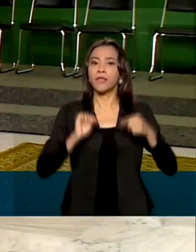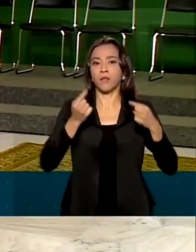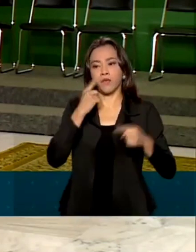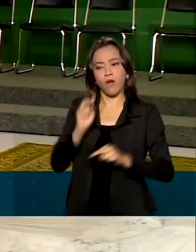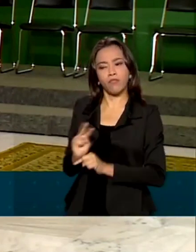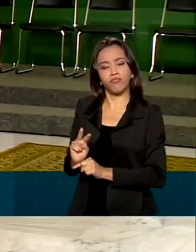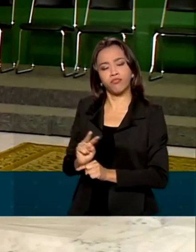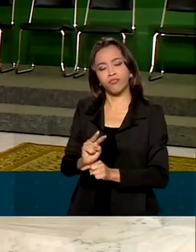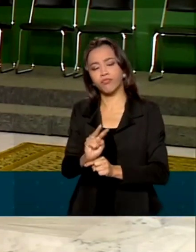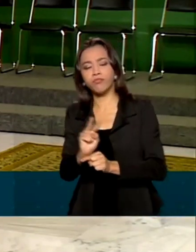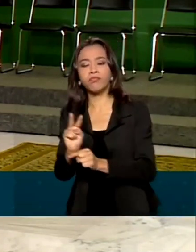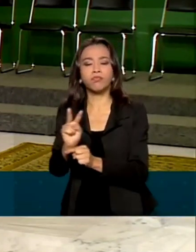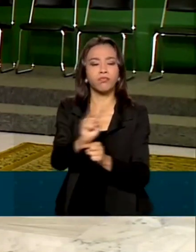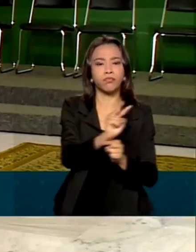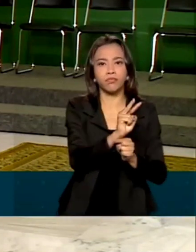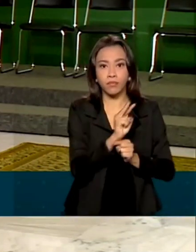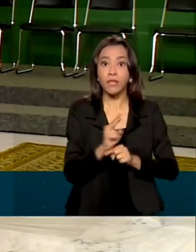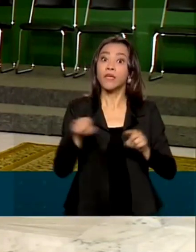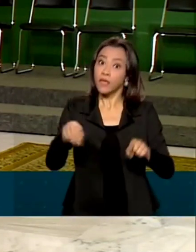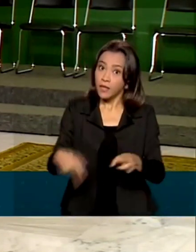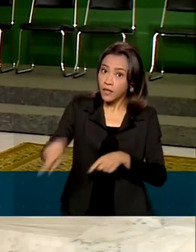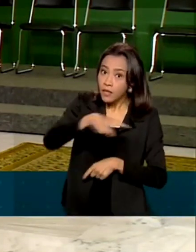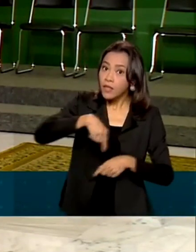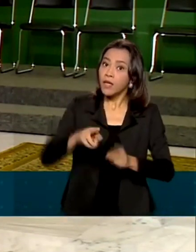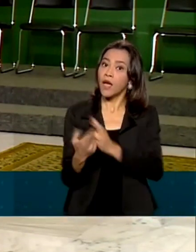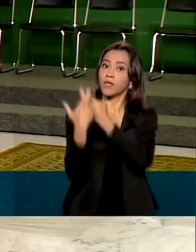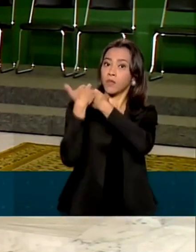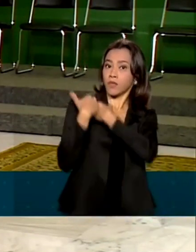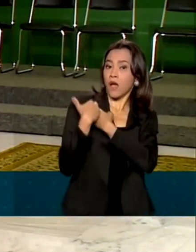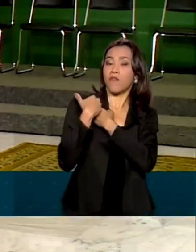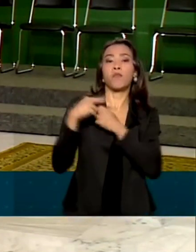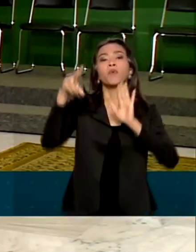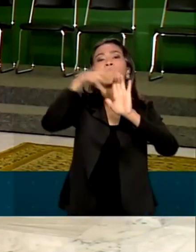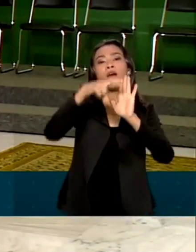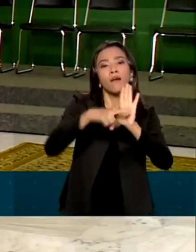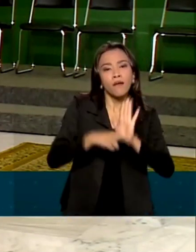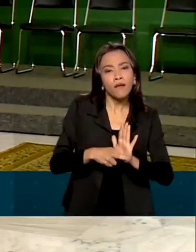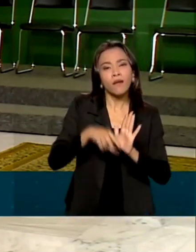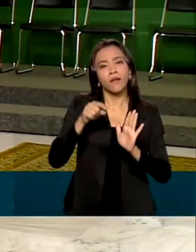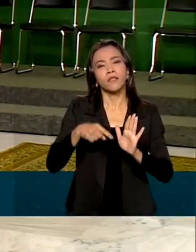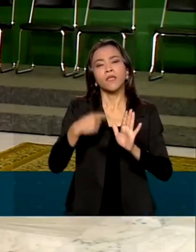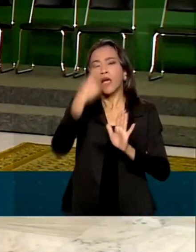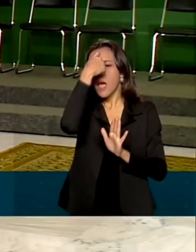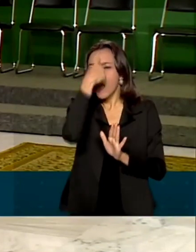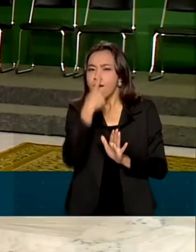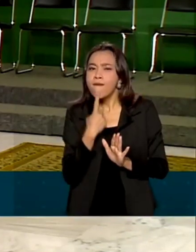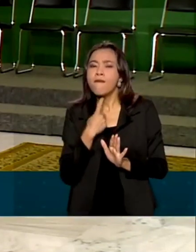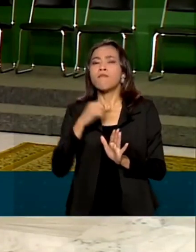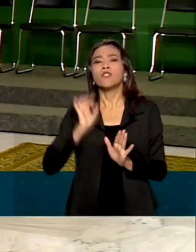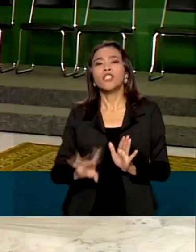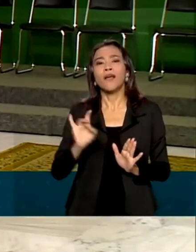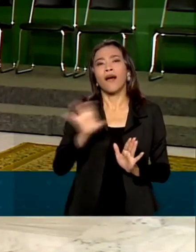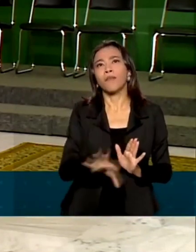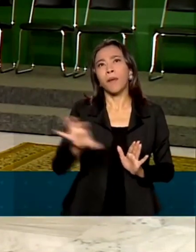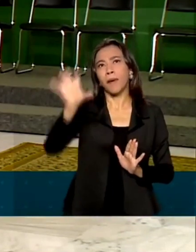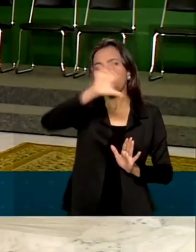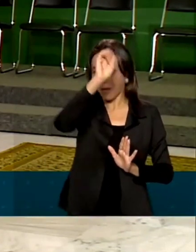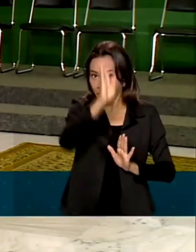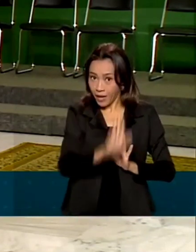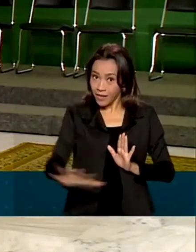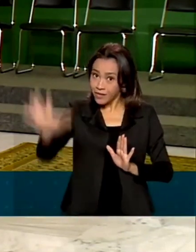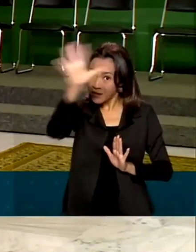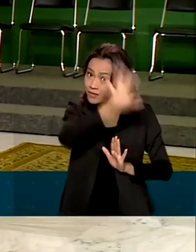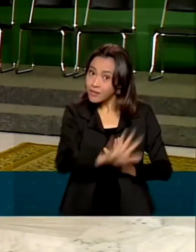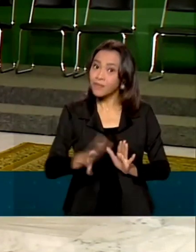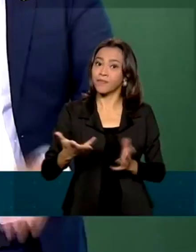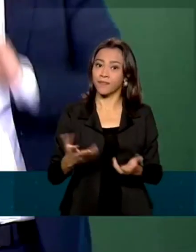resultados e será responsável pela criação de critérios verdes, considerando as características de cada região do Brasil e